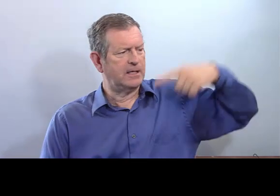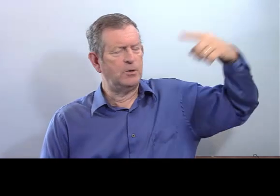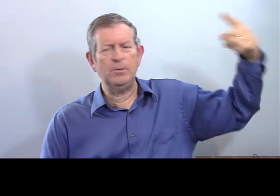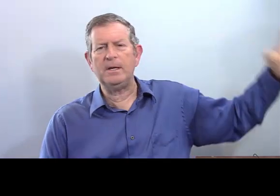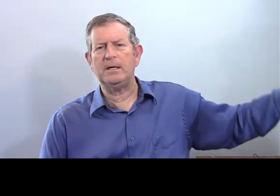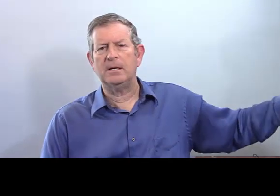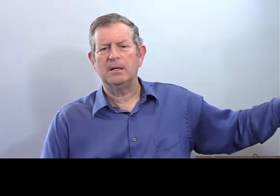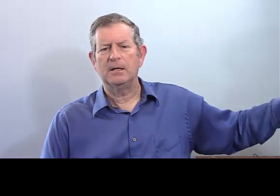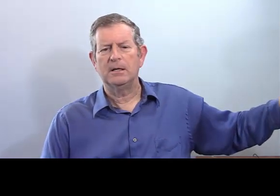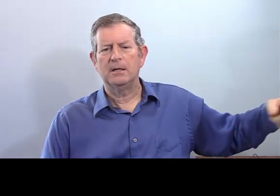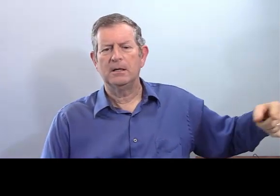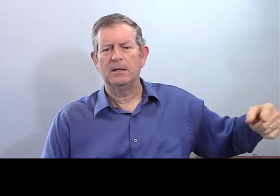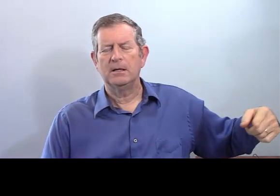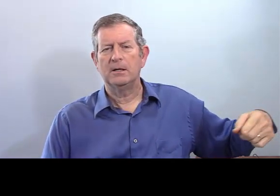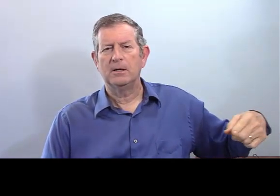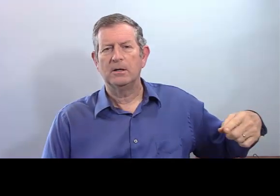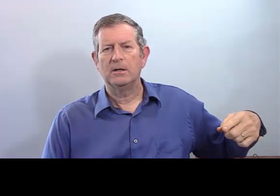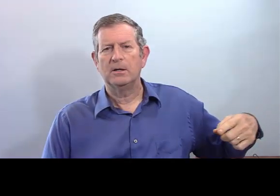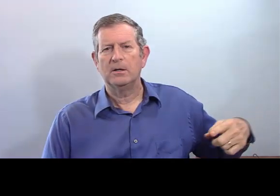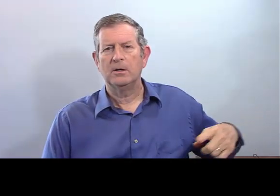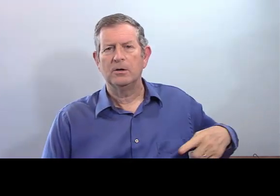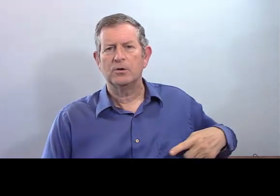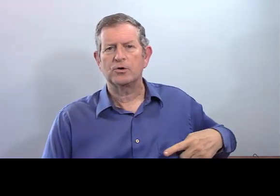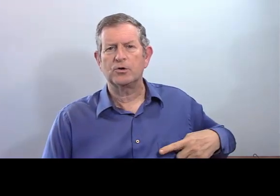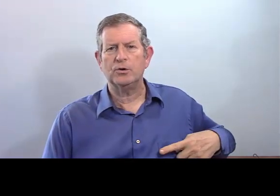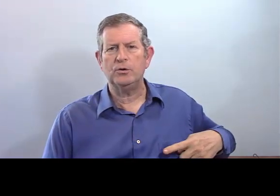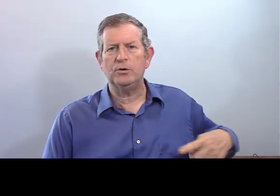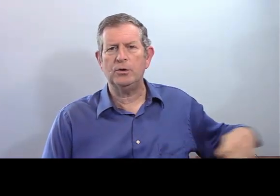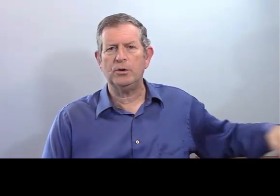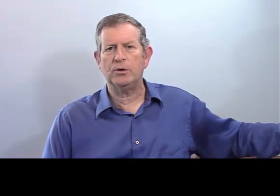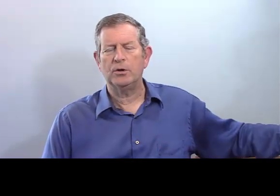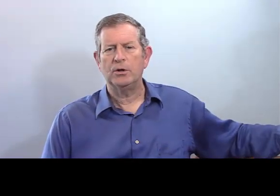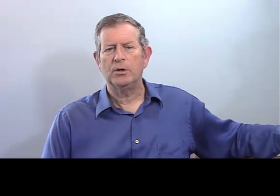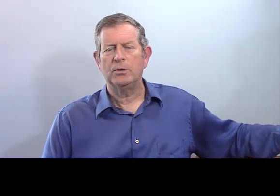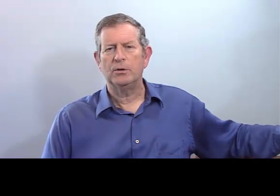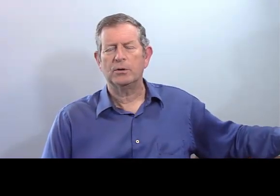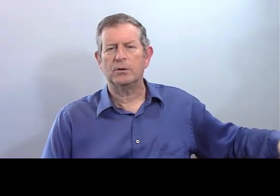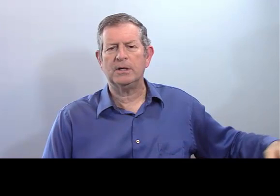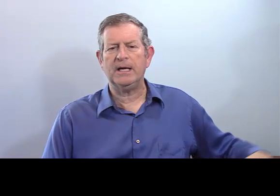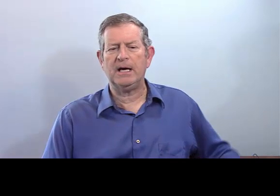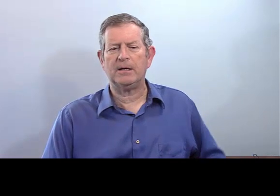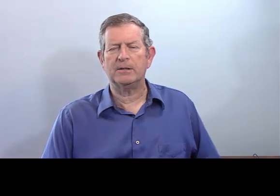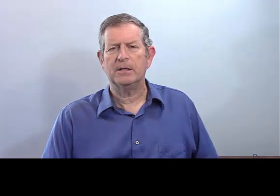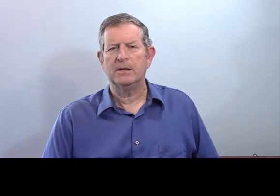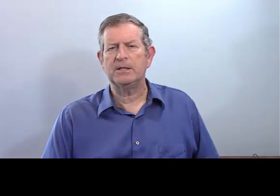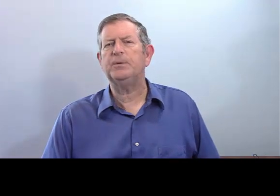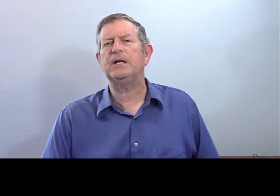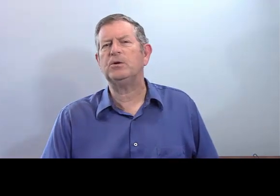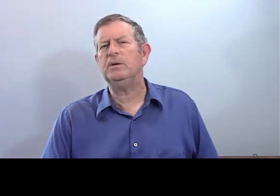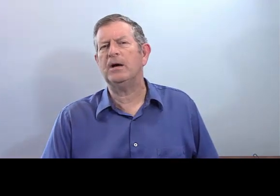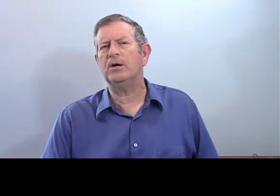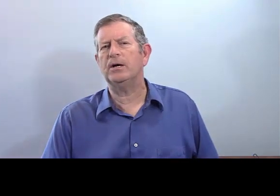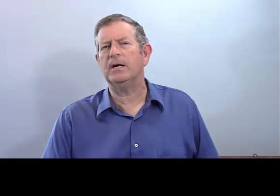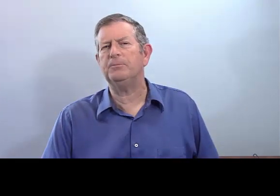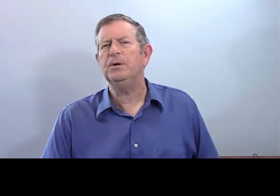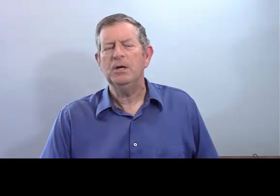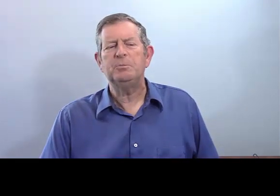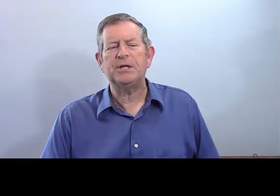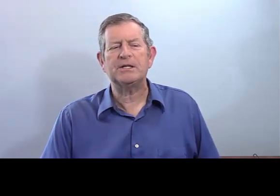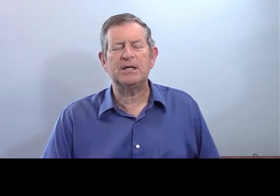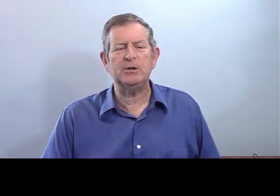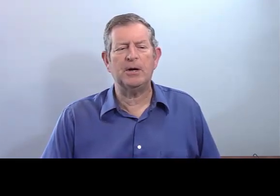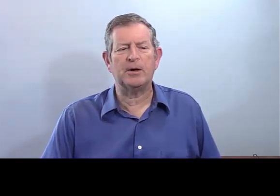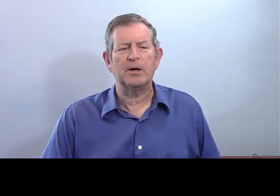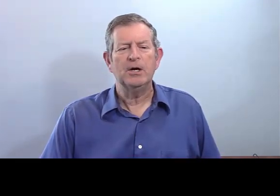Ça, c'était lui. Je le regarde. Je le regarde. C'est peut-être une erreur, hein.